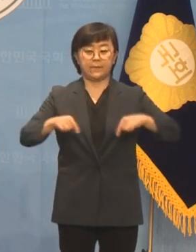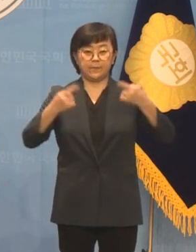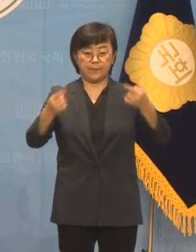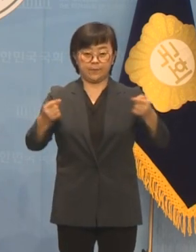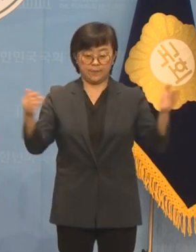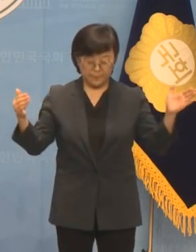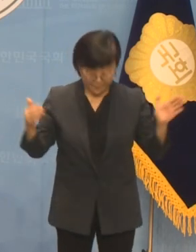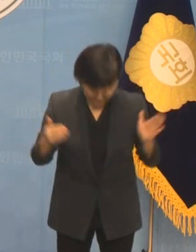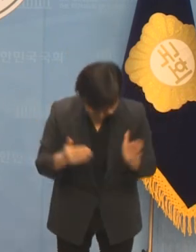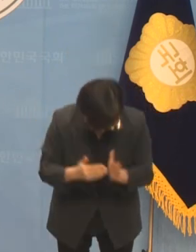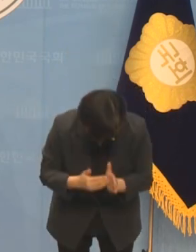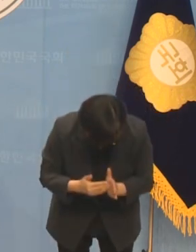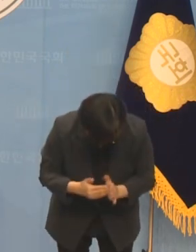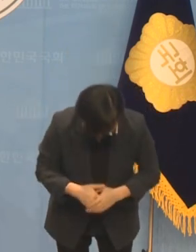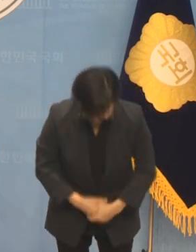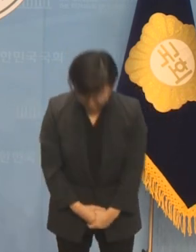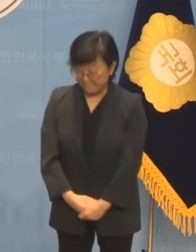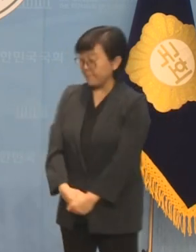이상 마치겠습니다 감사합니다